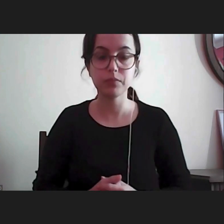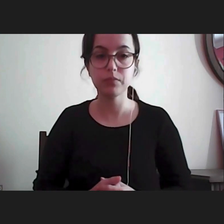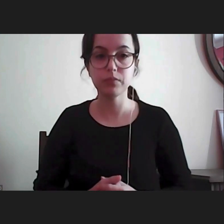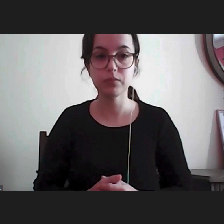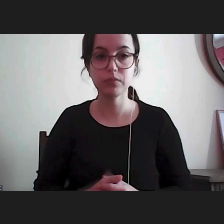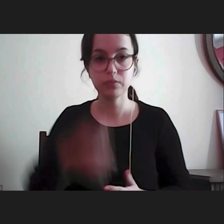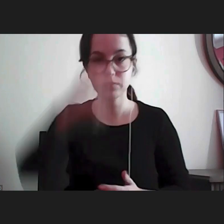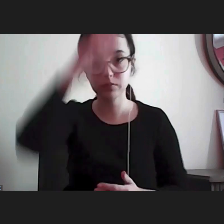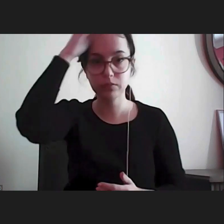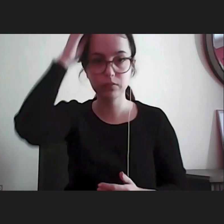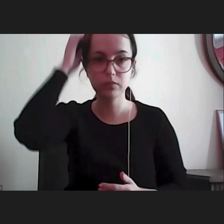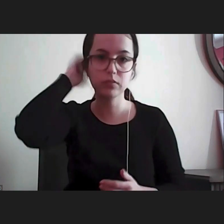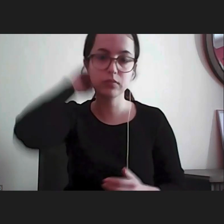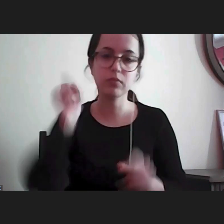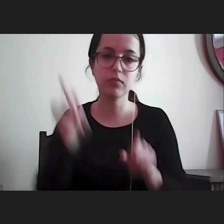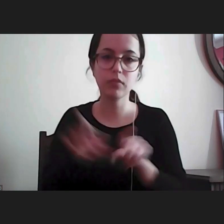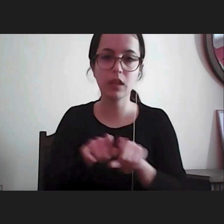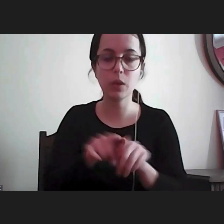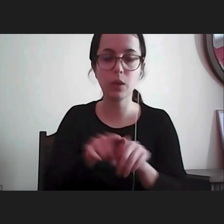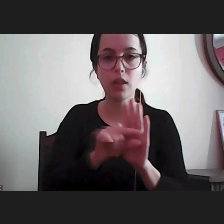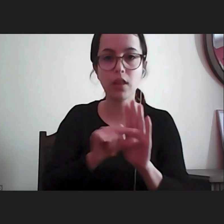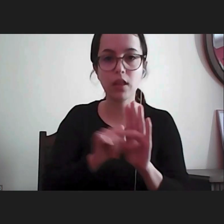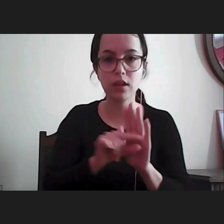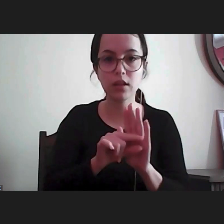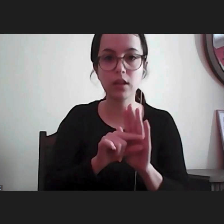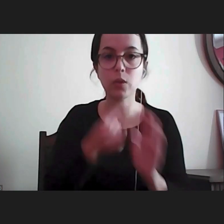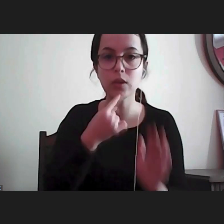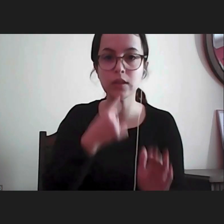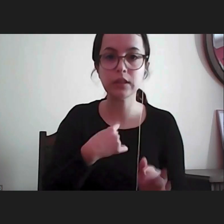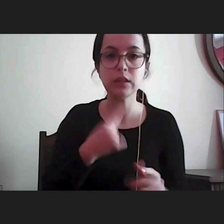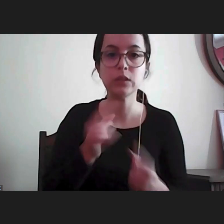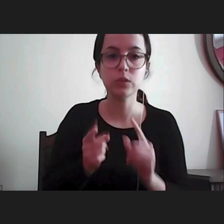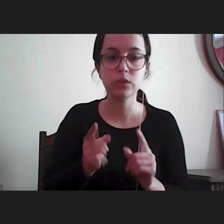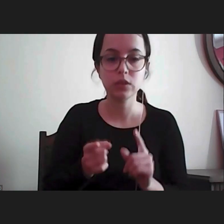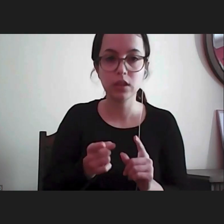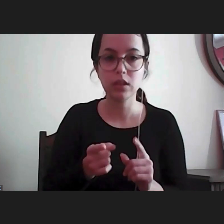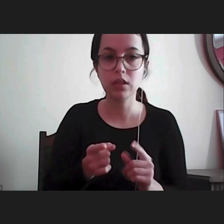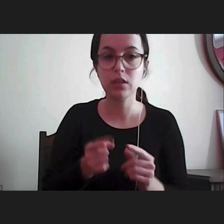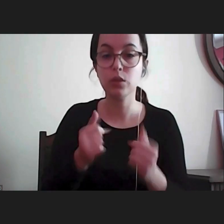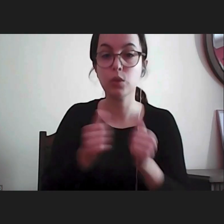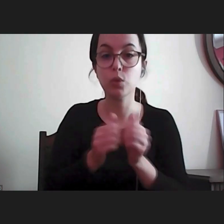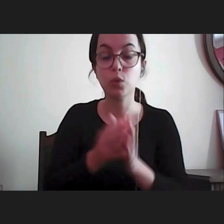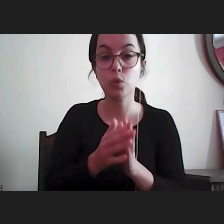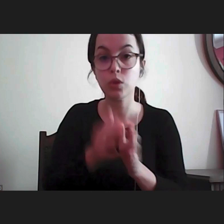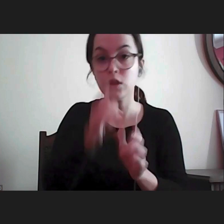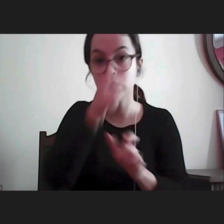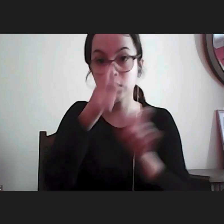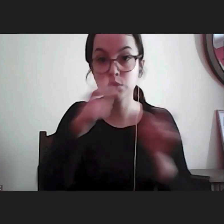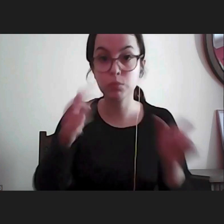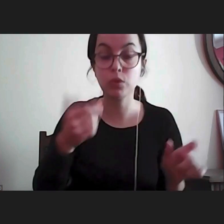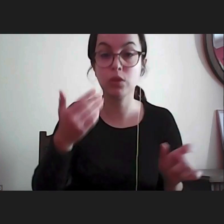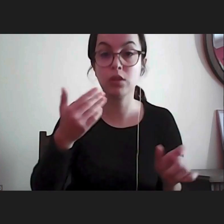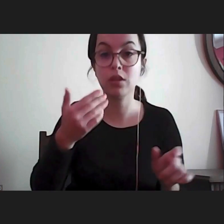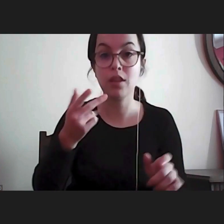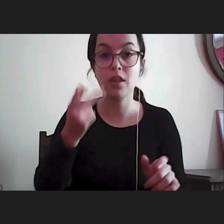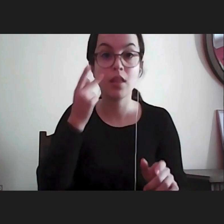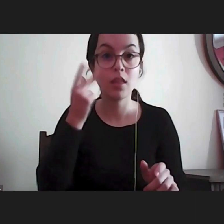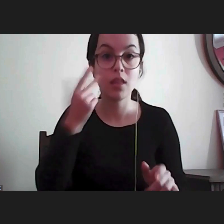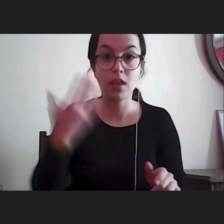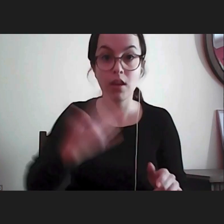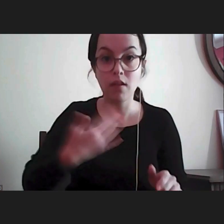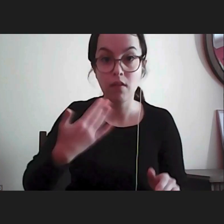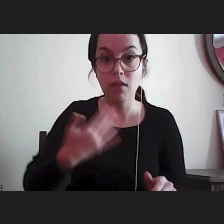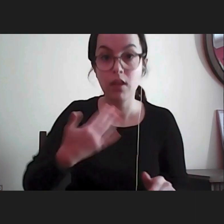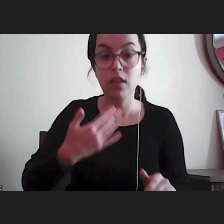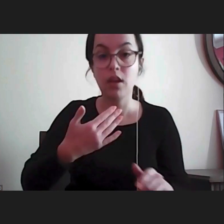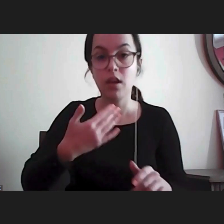é um artigo que nos diz simplesmente todo o indivíduo tem direito à vida à liberdade e à segurança pessoal